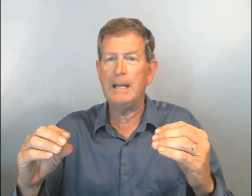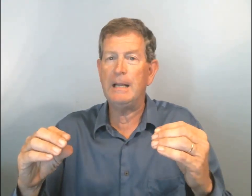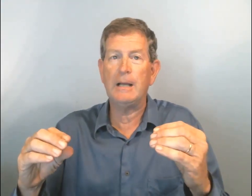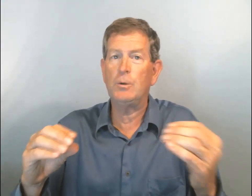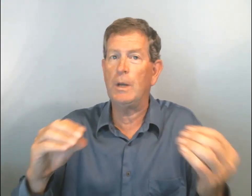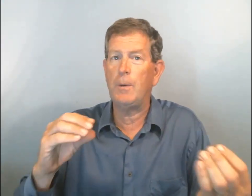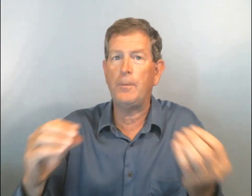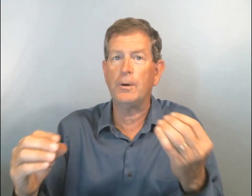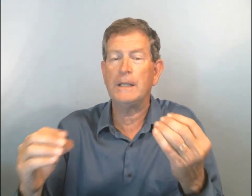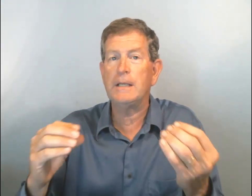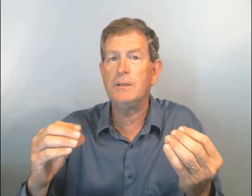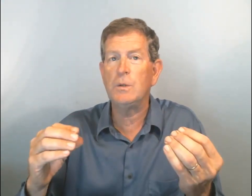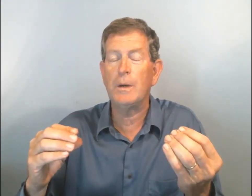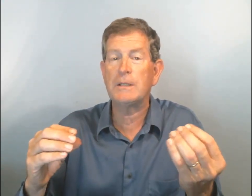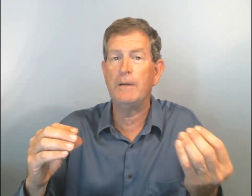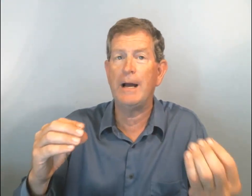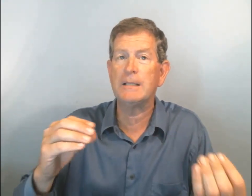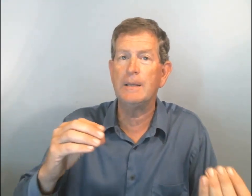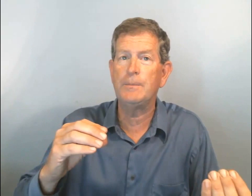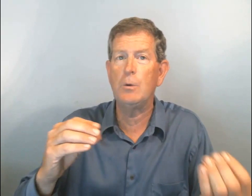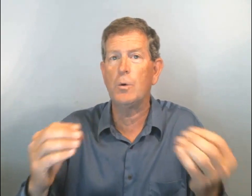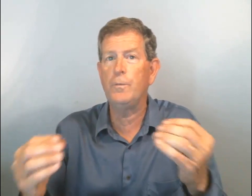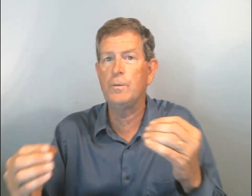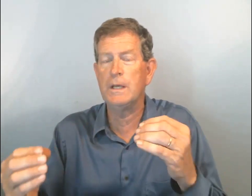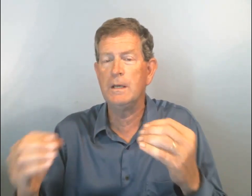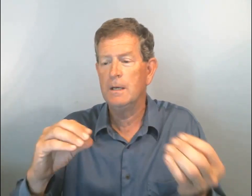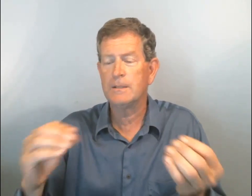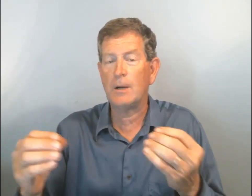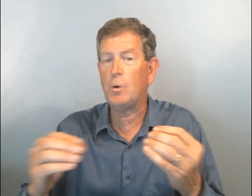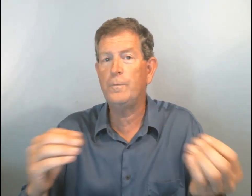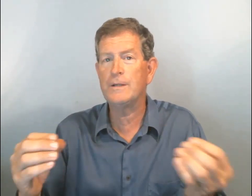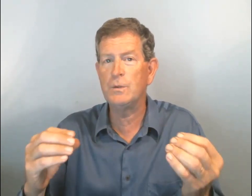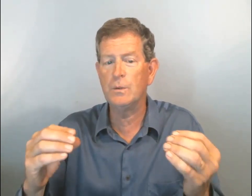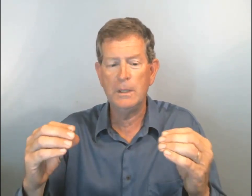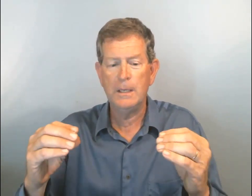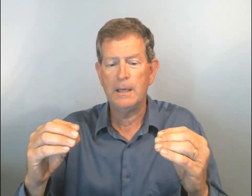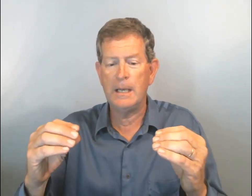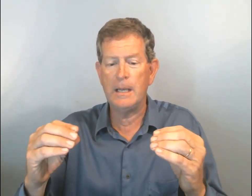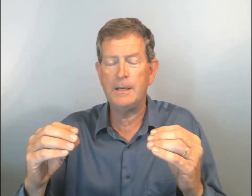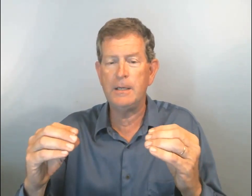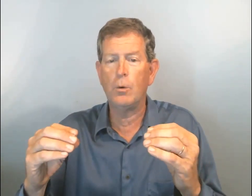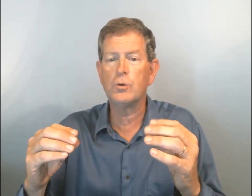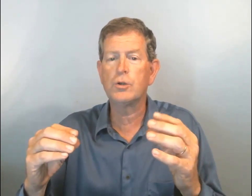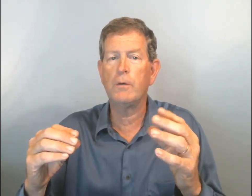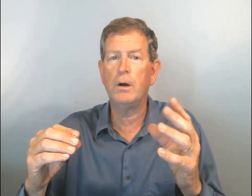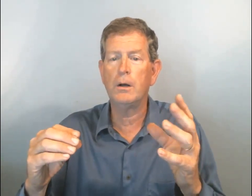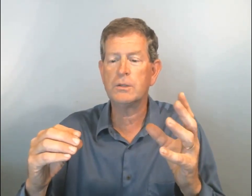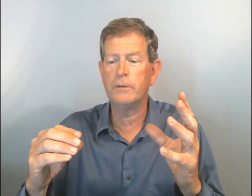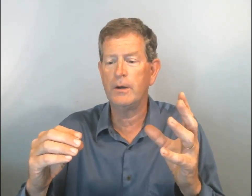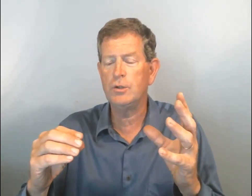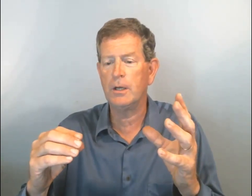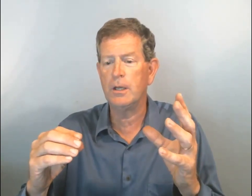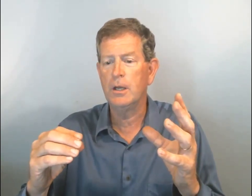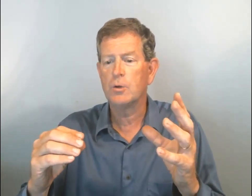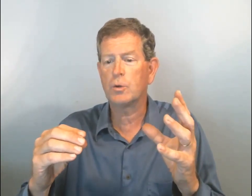elle va prendre la décision. Est-ce qu'elle va accepter ou refuser sa confession ? Et elle dit, « Oh, ça va, ça va, chérie, je te